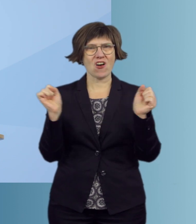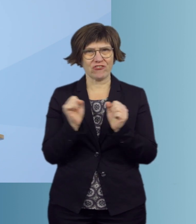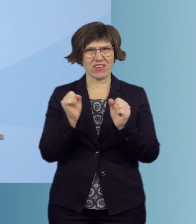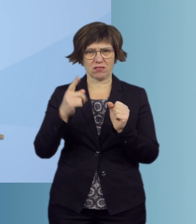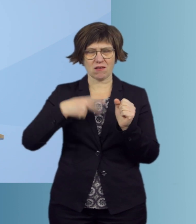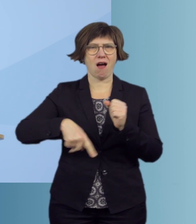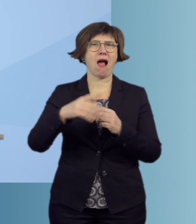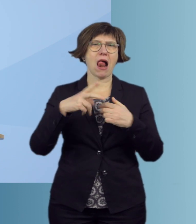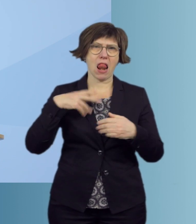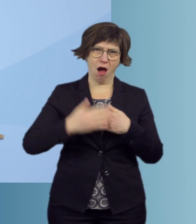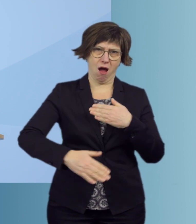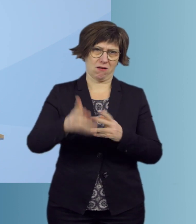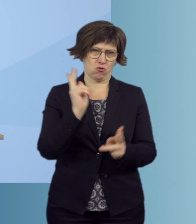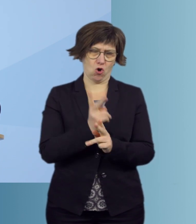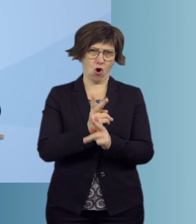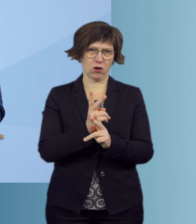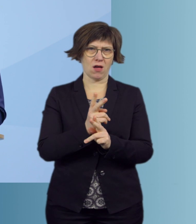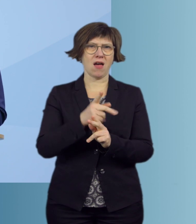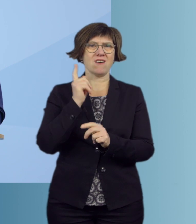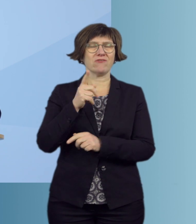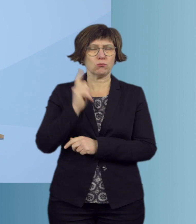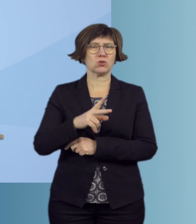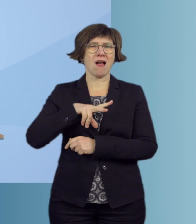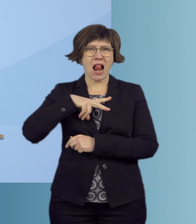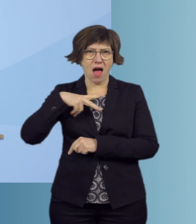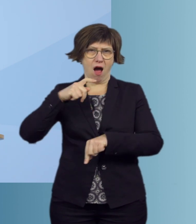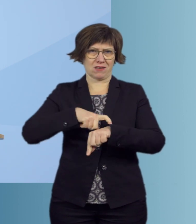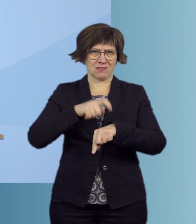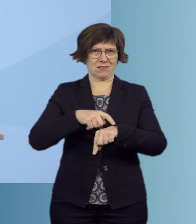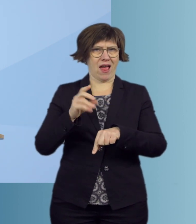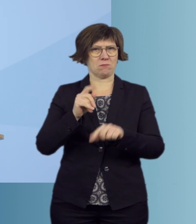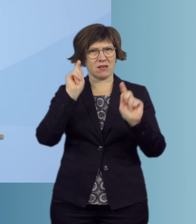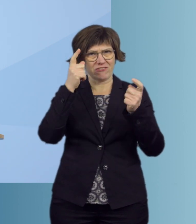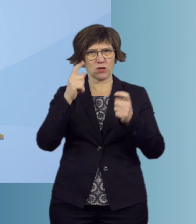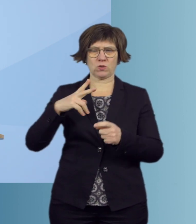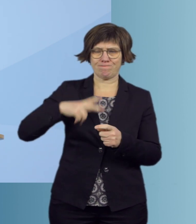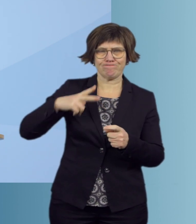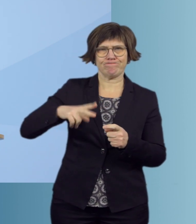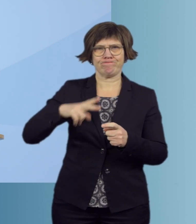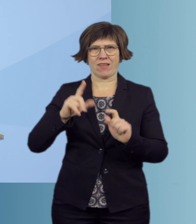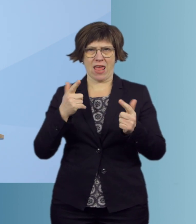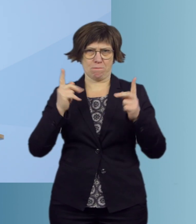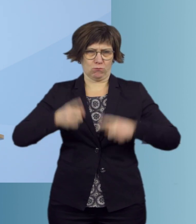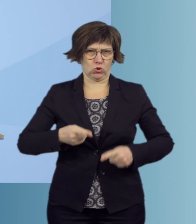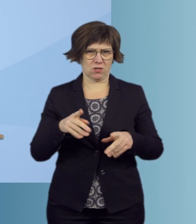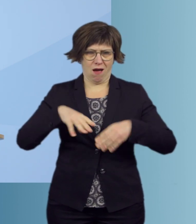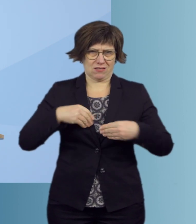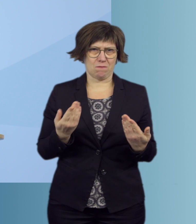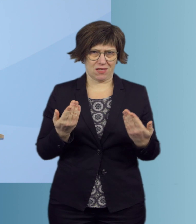wird noch lang. Wir werden noch längere Zeit mit diesem Virus leben müssen. Aber das heißt eben auch,